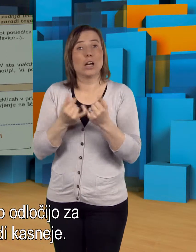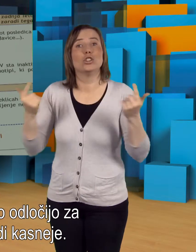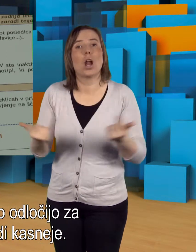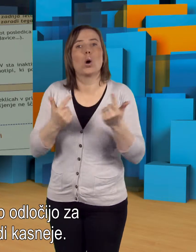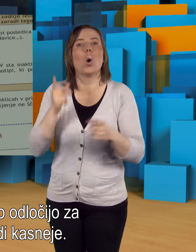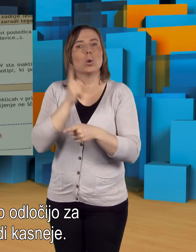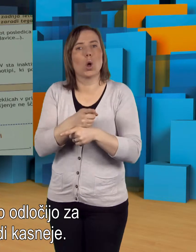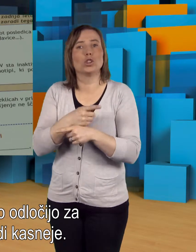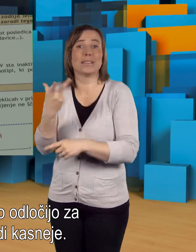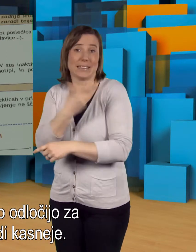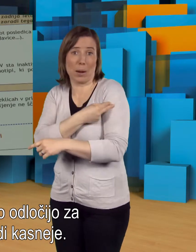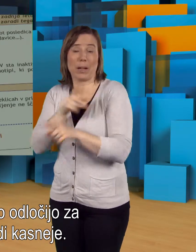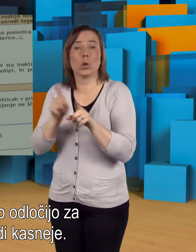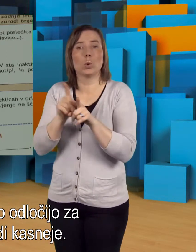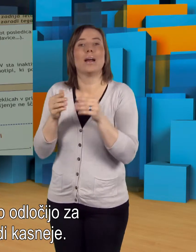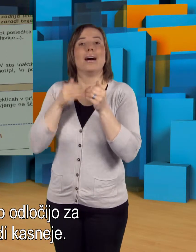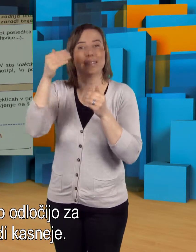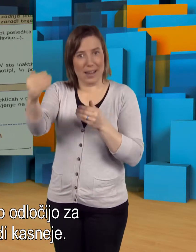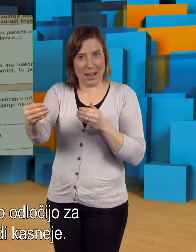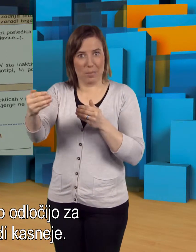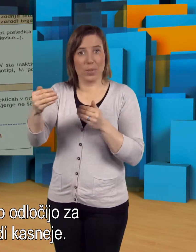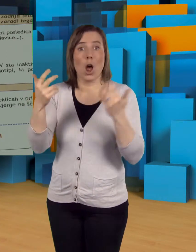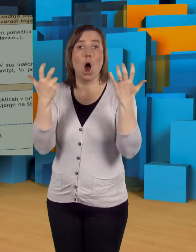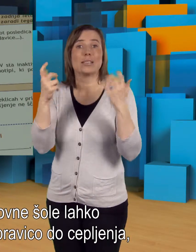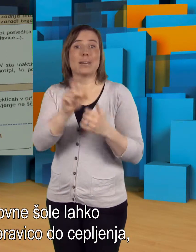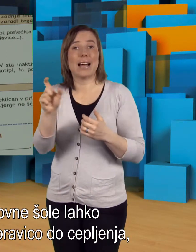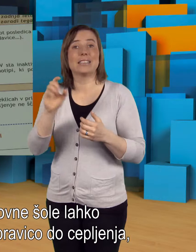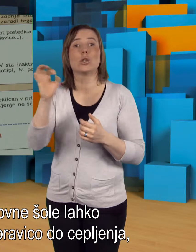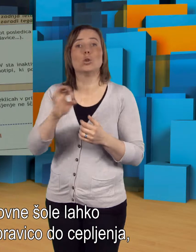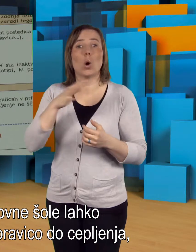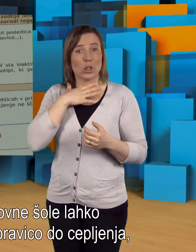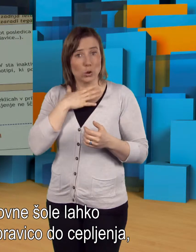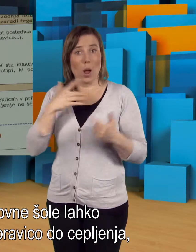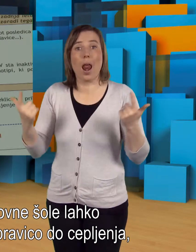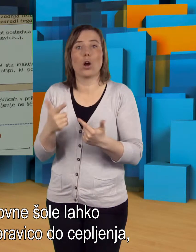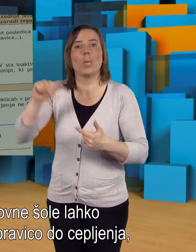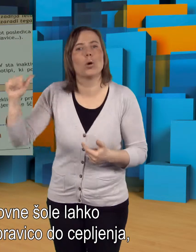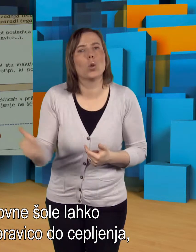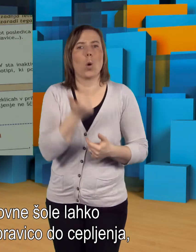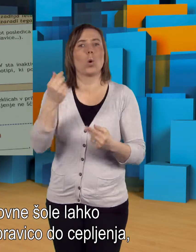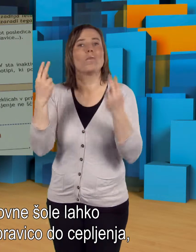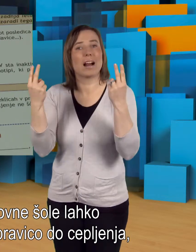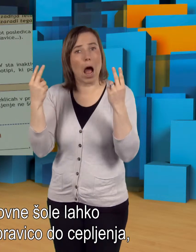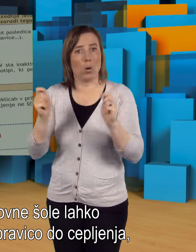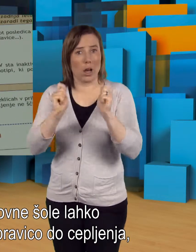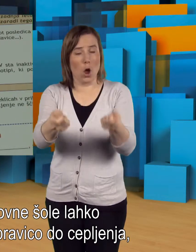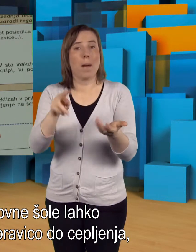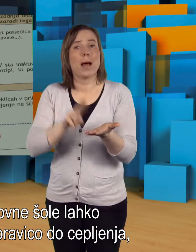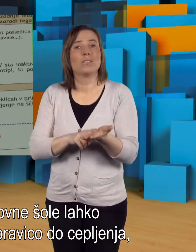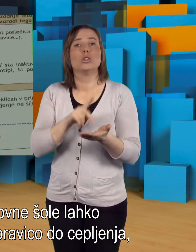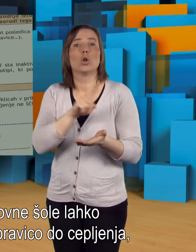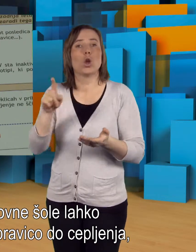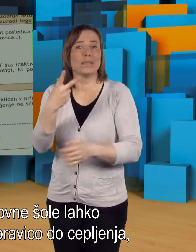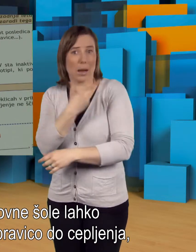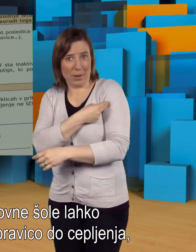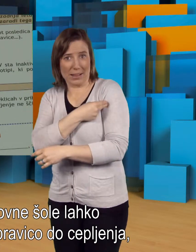Starši se lahko odločijo za cepljanje tudi kasneje. V osmem razredu osnovne šole lahko ponovno uveljavljajo